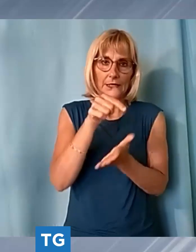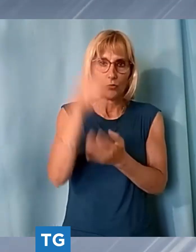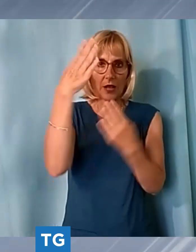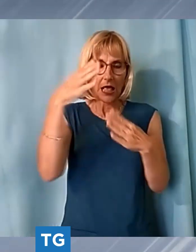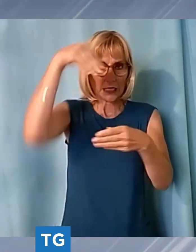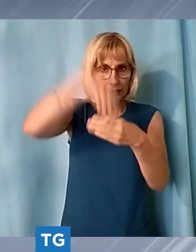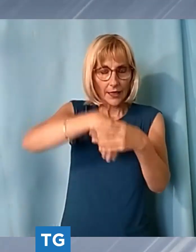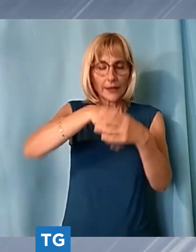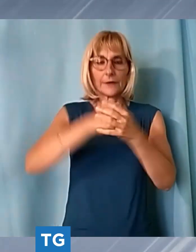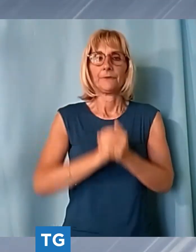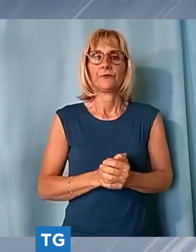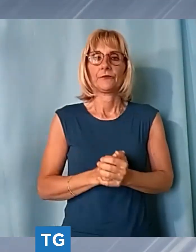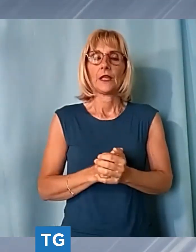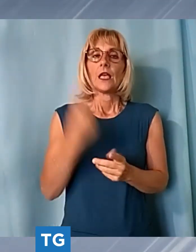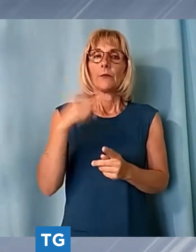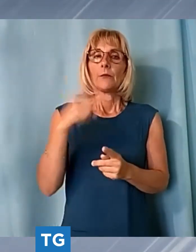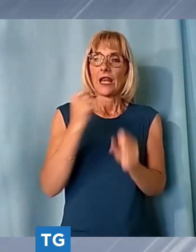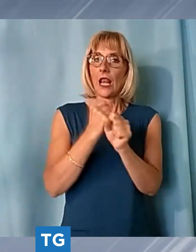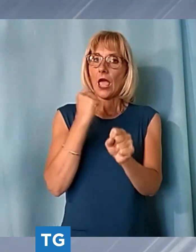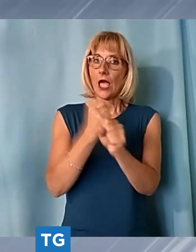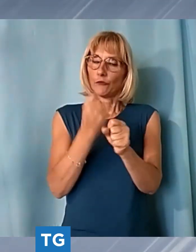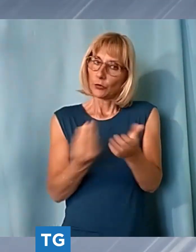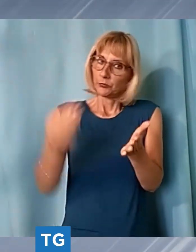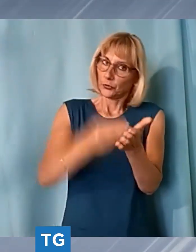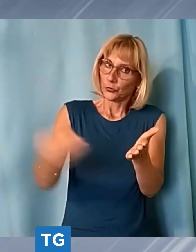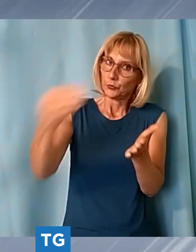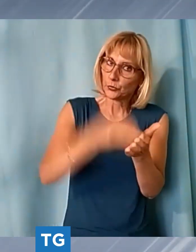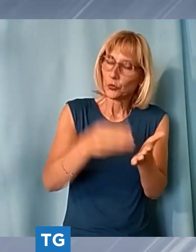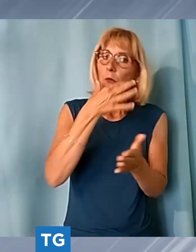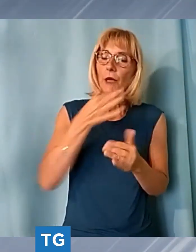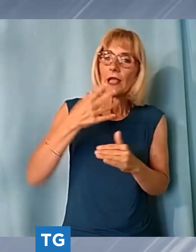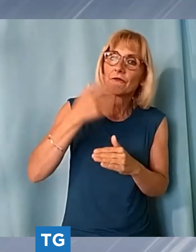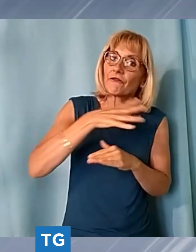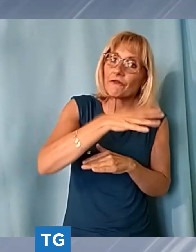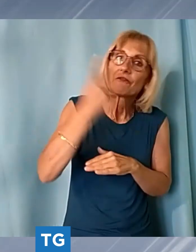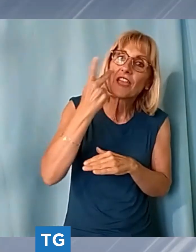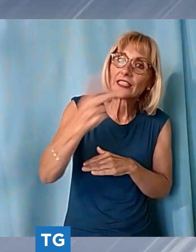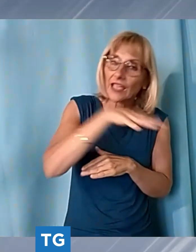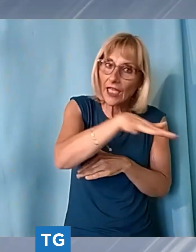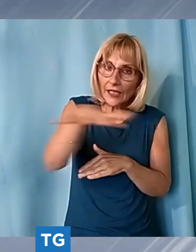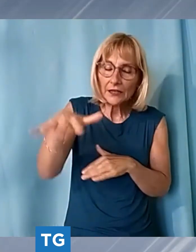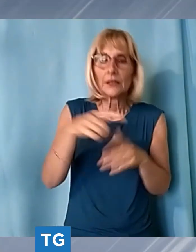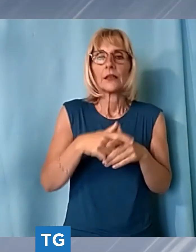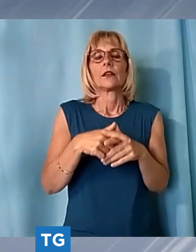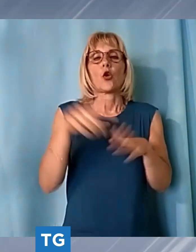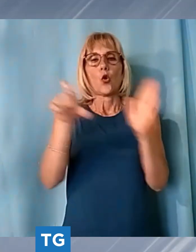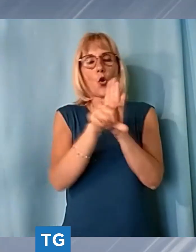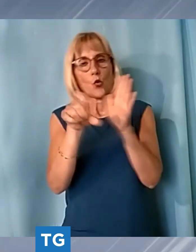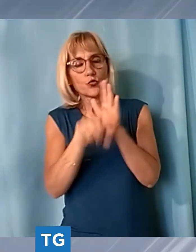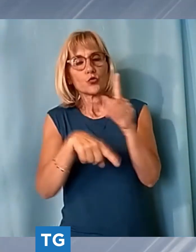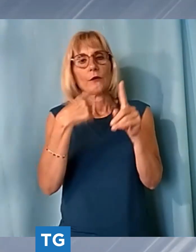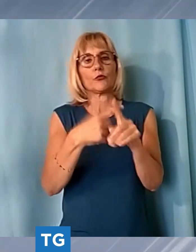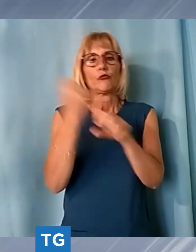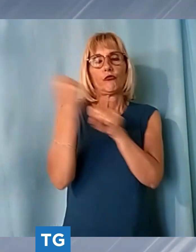riguarda i lavori complementari al restyling del belvedere l'amministrazione comunale e la fondazione festival pucciniano hanno